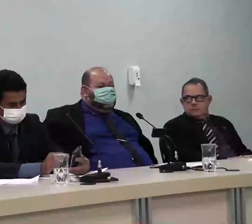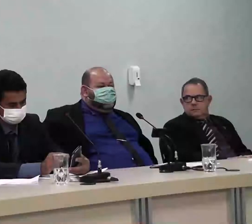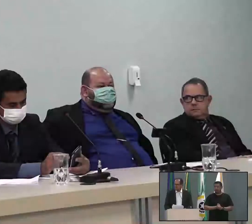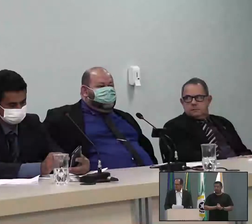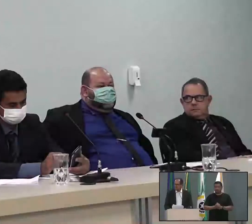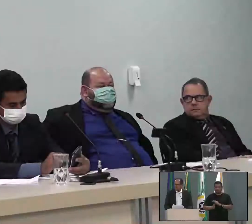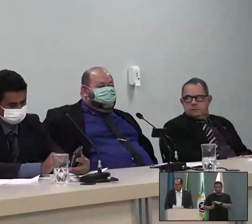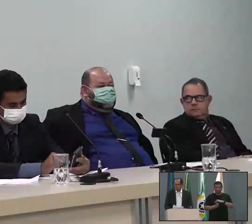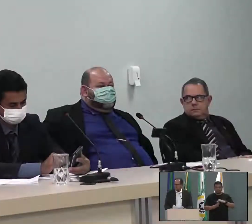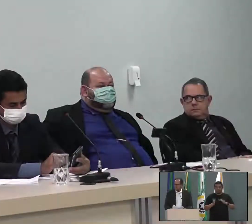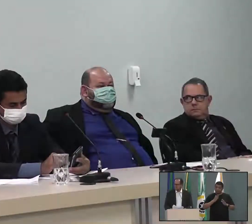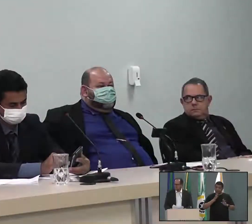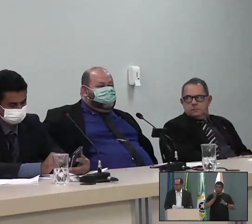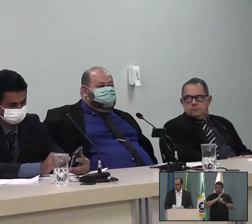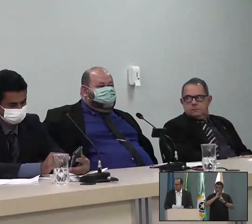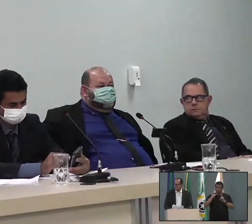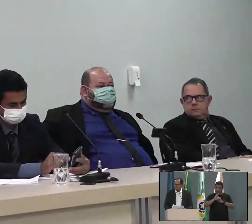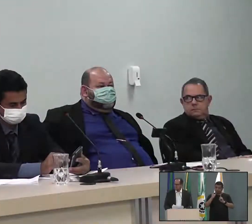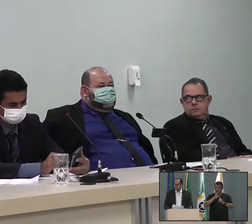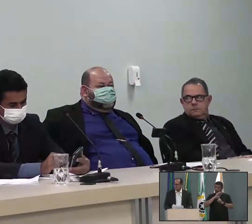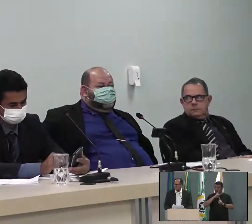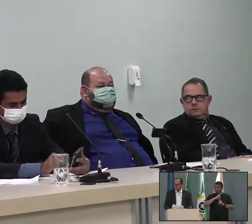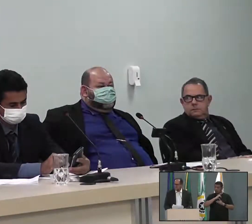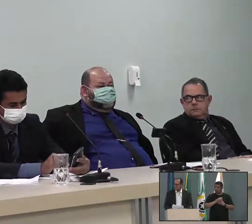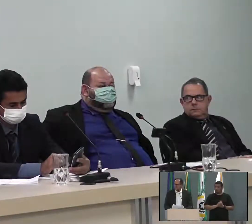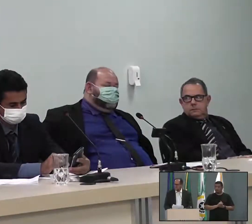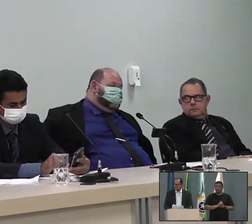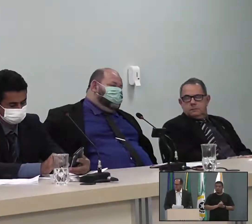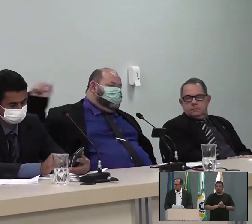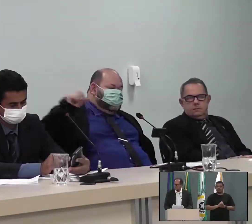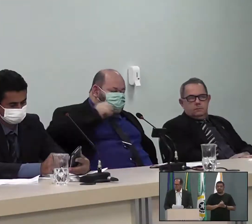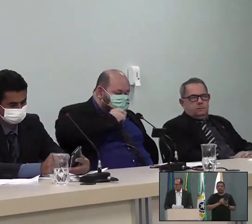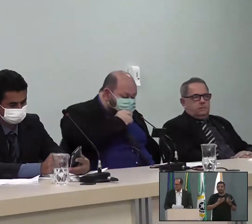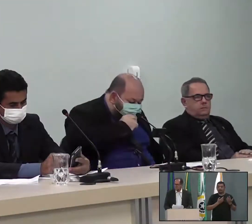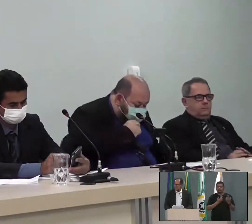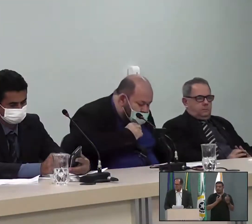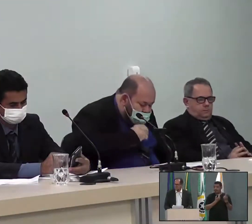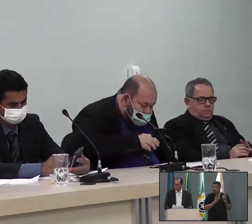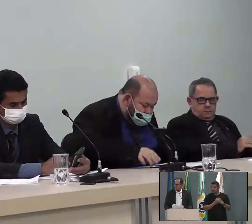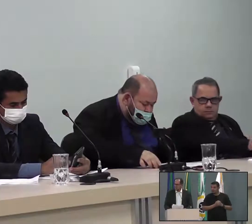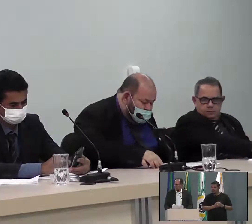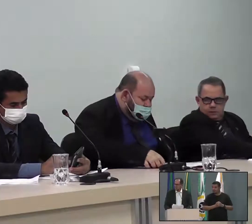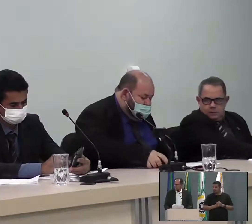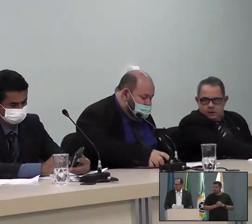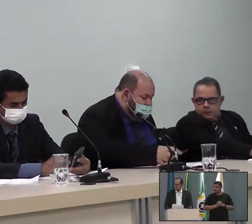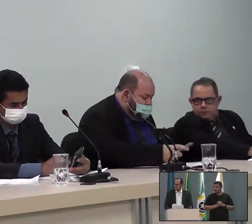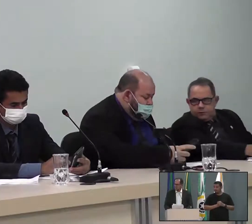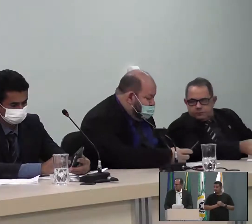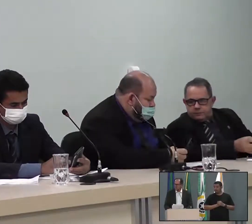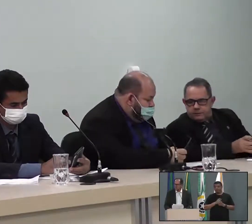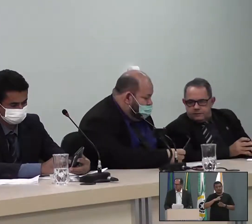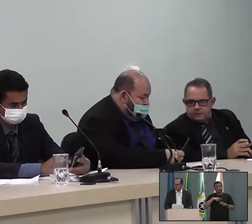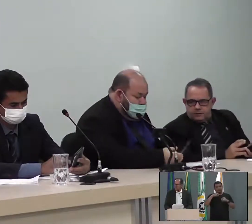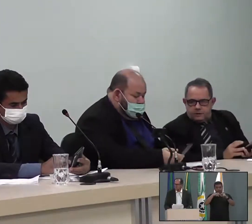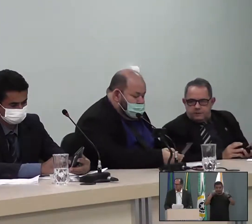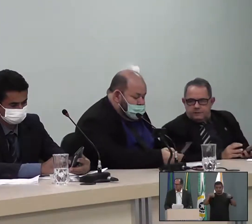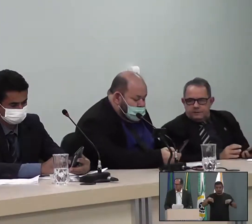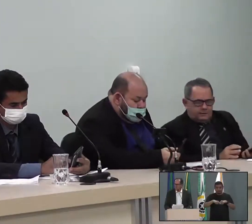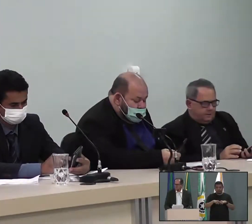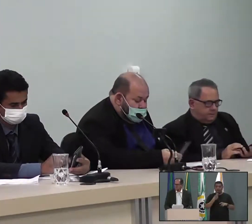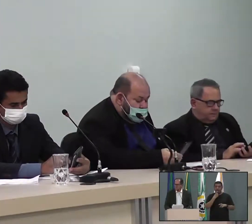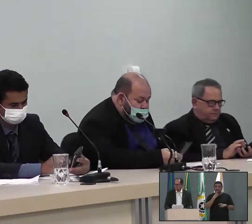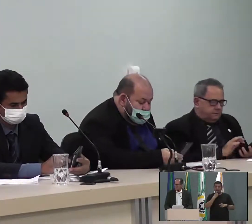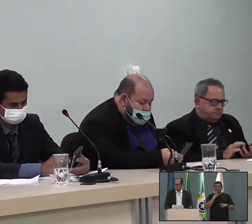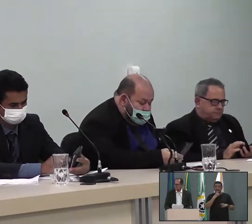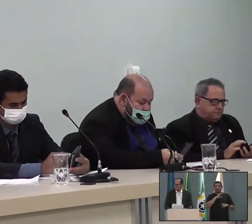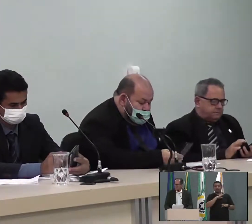parecido com essa demanda aí da escola lá, a gente tem um terreno que é um cemitério e um terreno